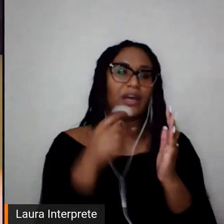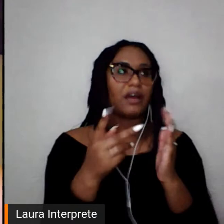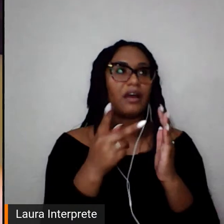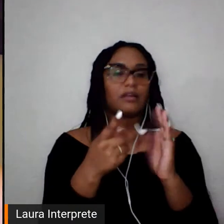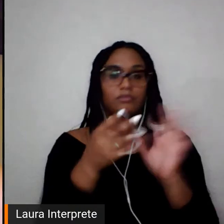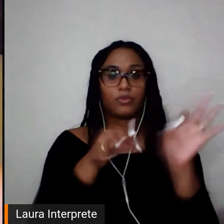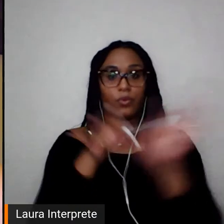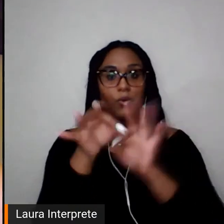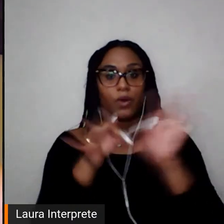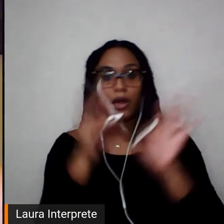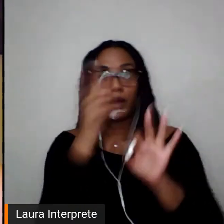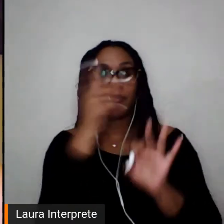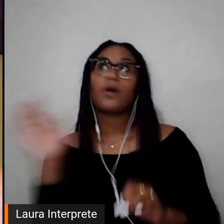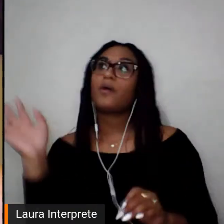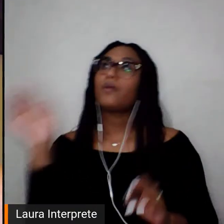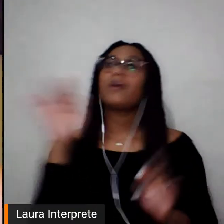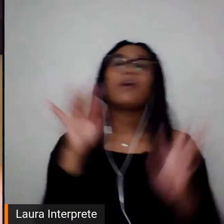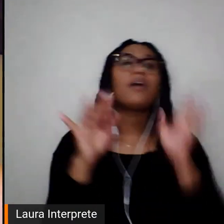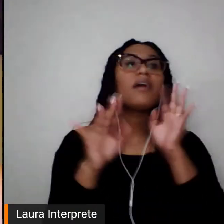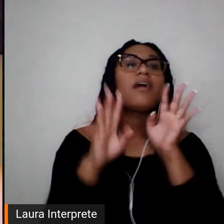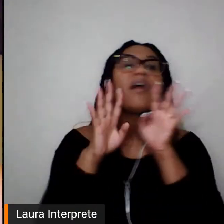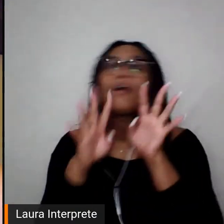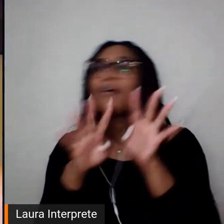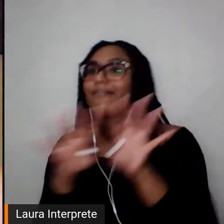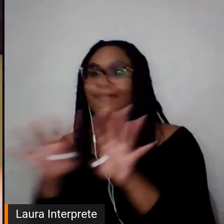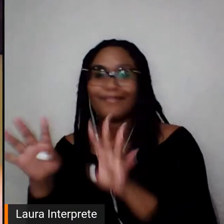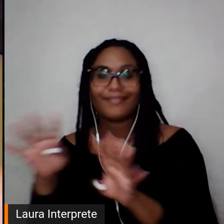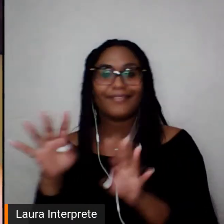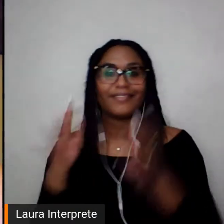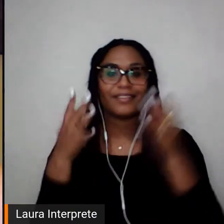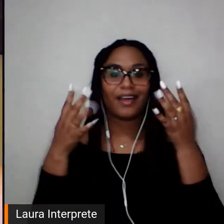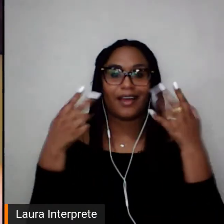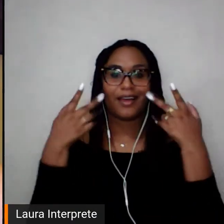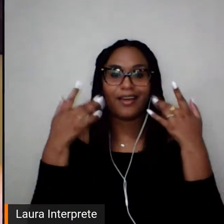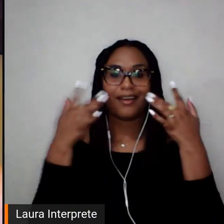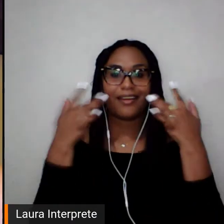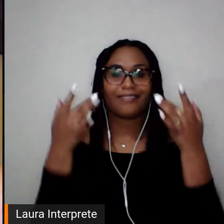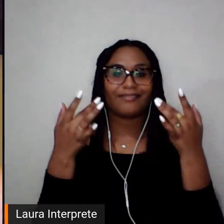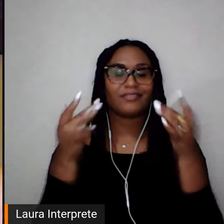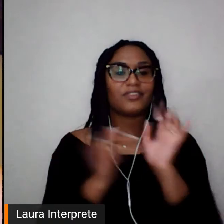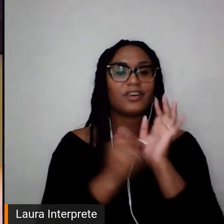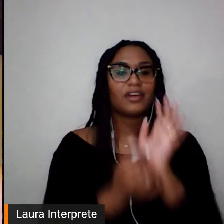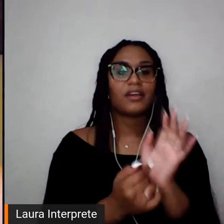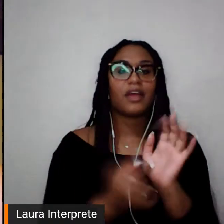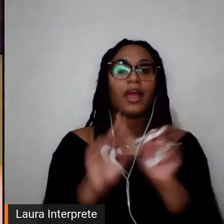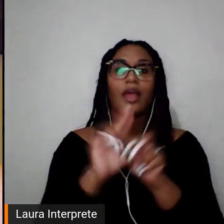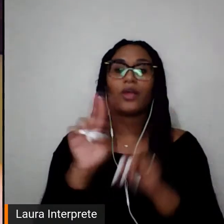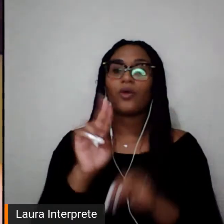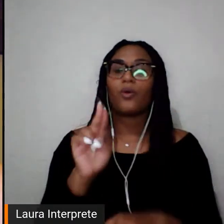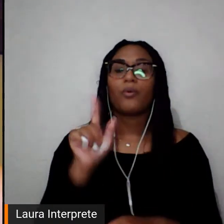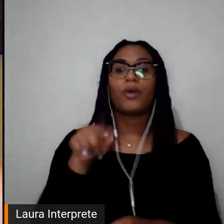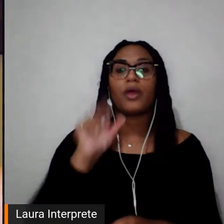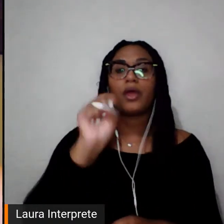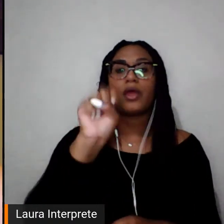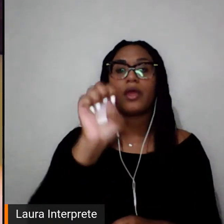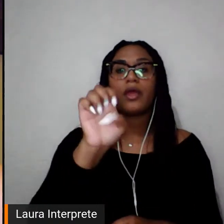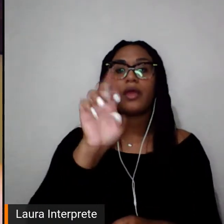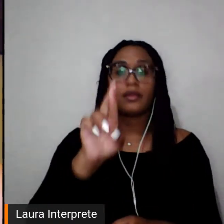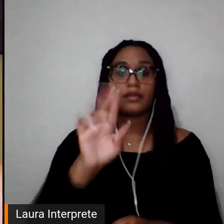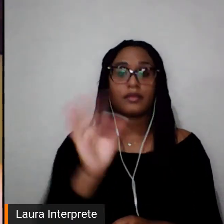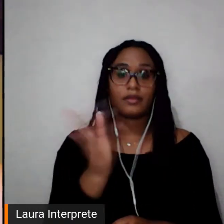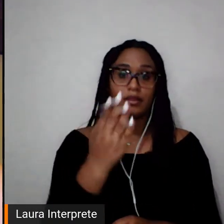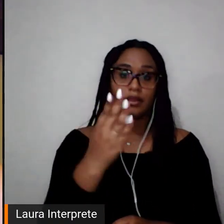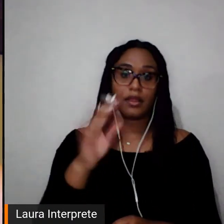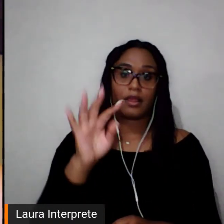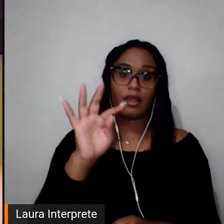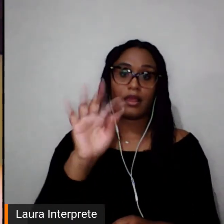ela será virtual, essa exposição se chamará Ser Atleta, ela irá ao ar a partir de julho